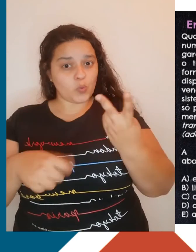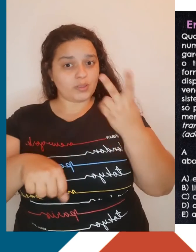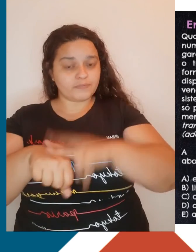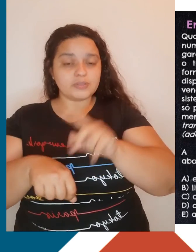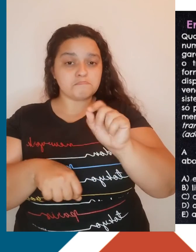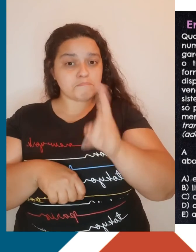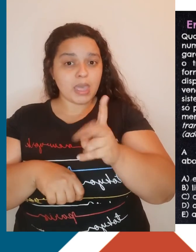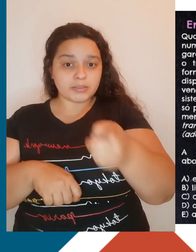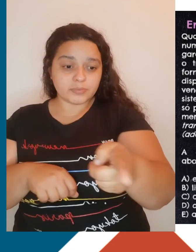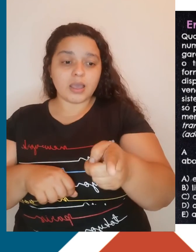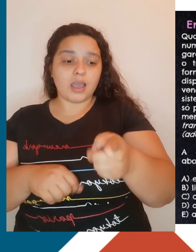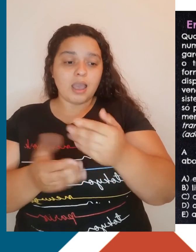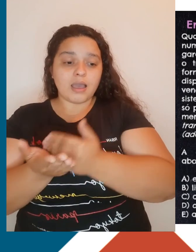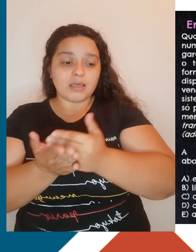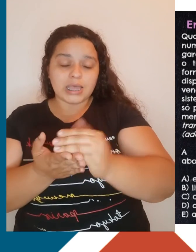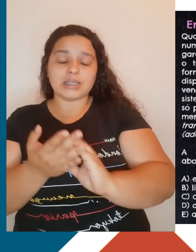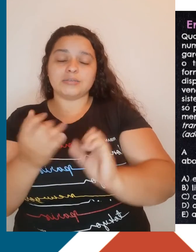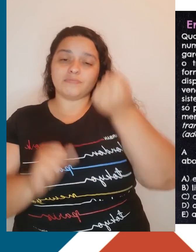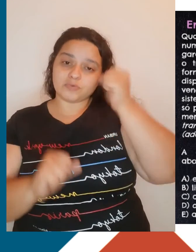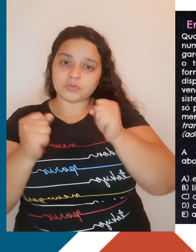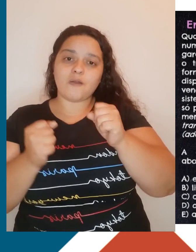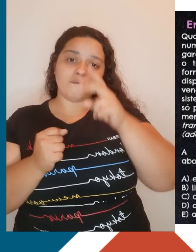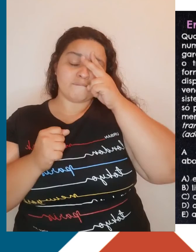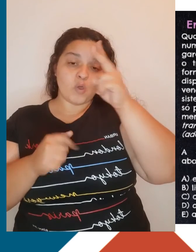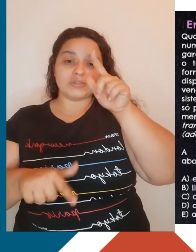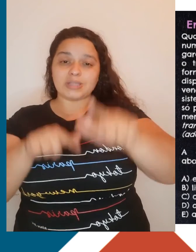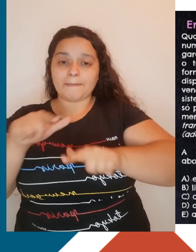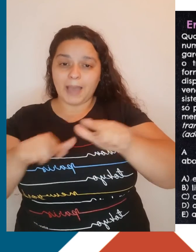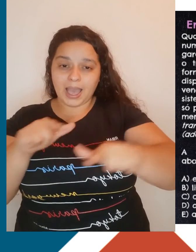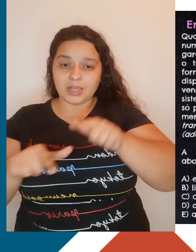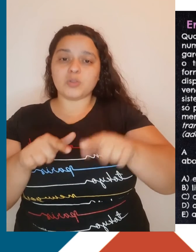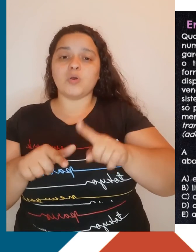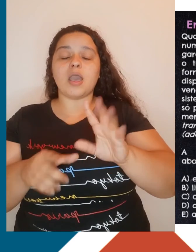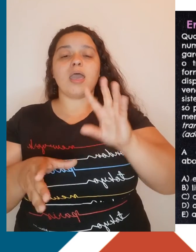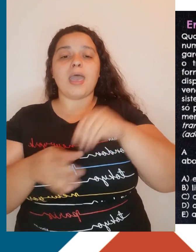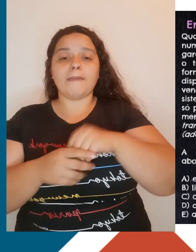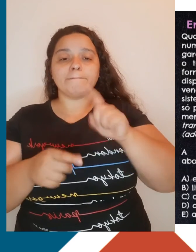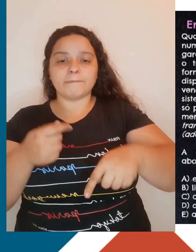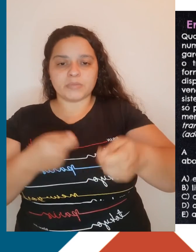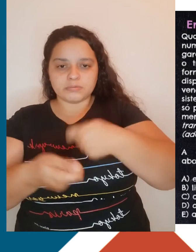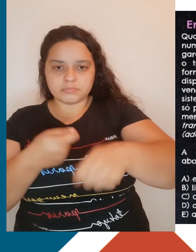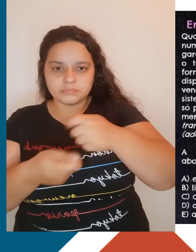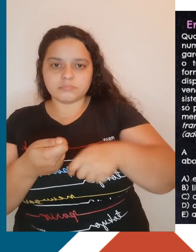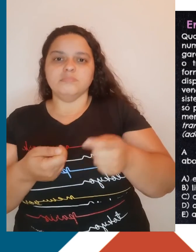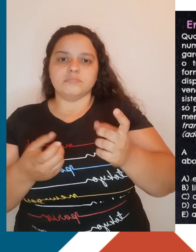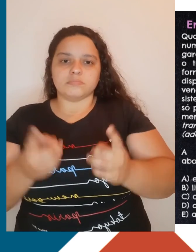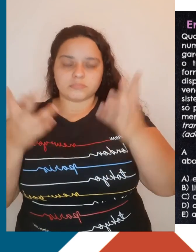partir da Revolução Industrial, a força de trabalho se torna uma mercadoria. Ela é vendida por um salário.